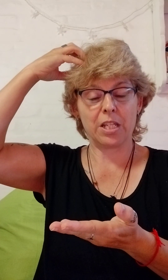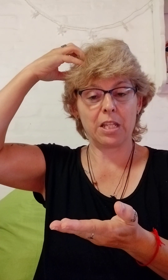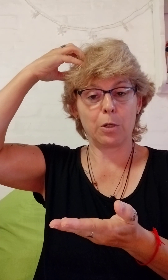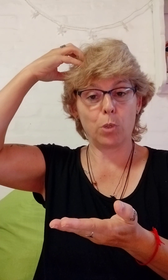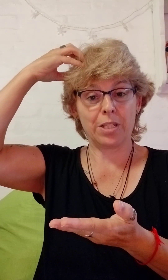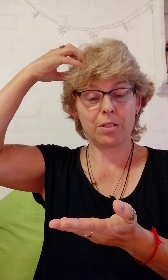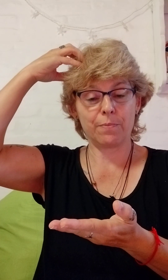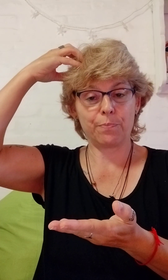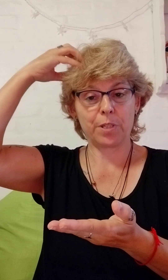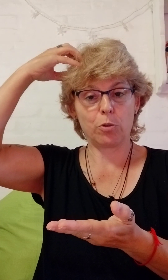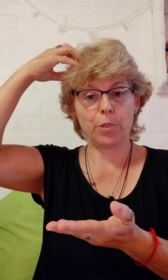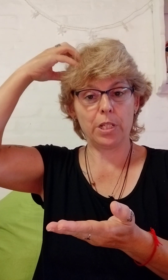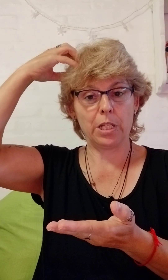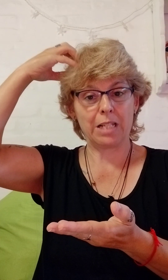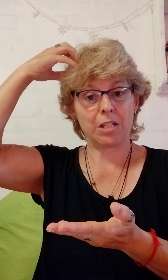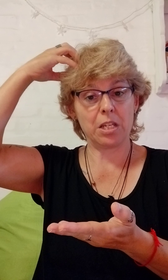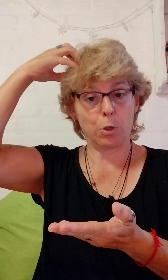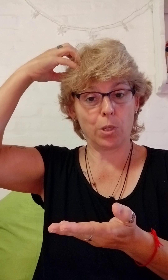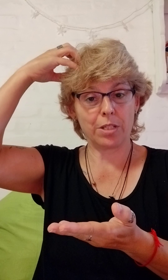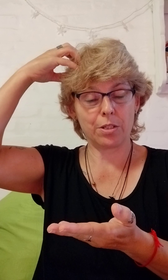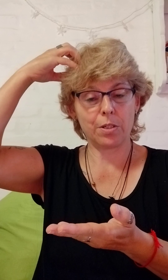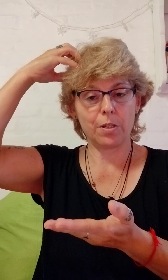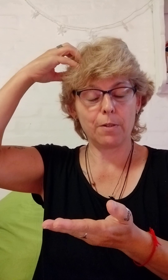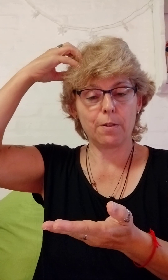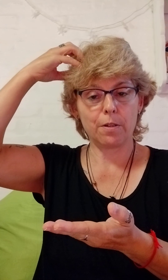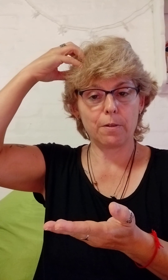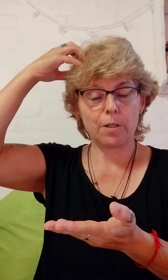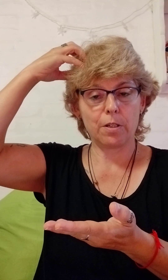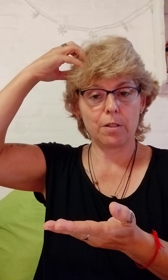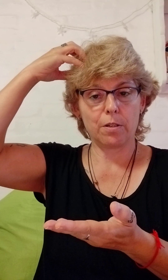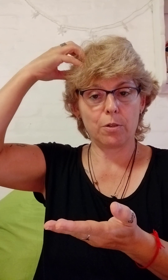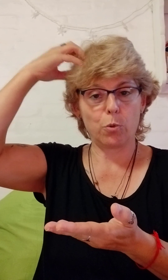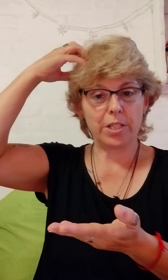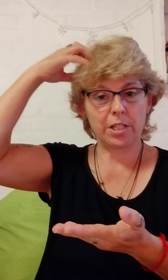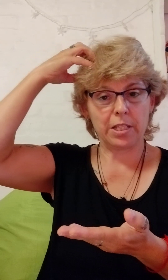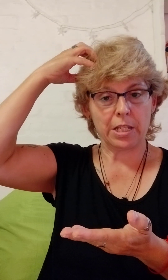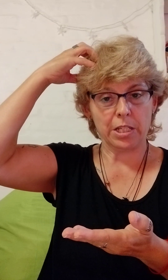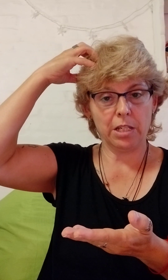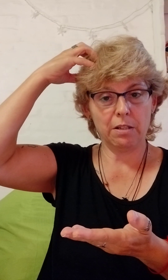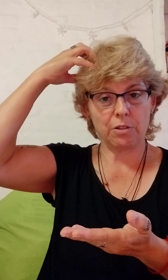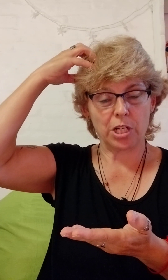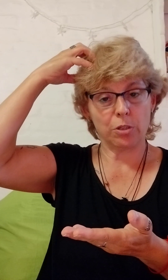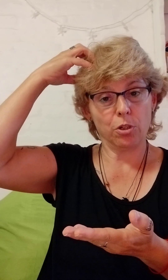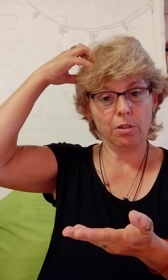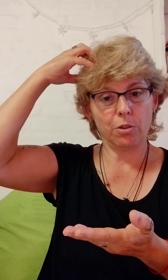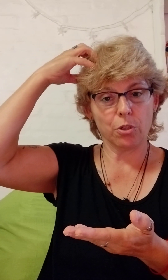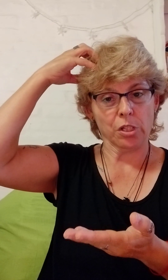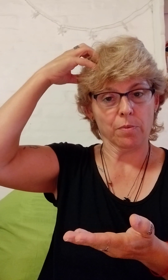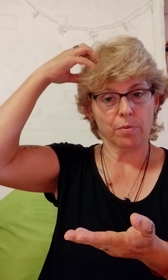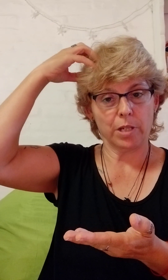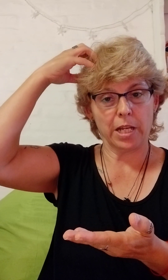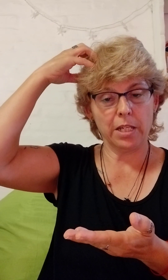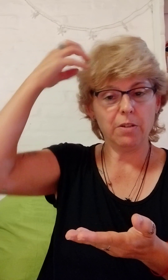seña de juez. Esto viene de la seña de juez. Juez. Es así. Ya que estoy. Lo doy. Ahí.